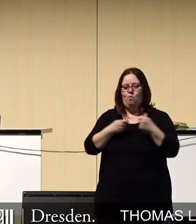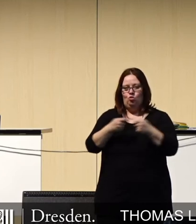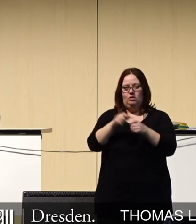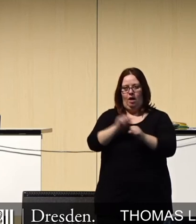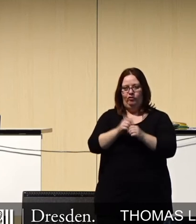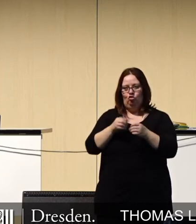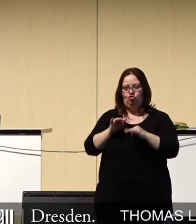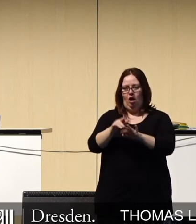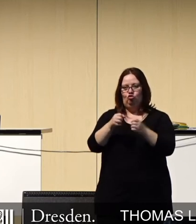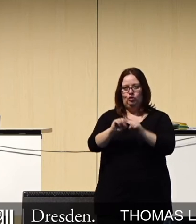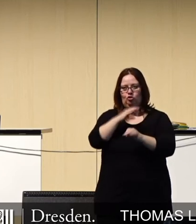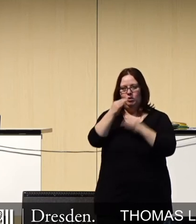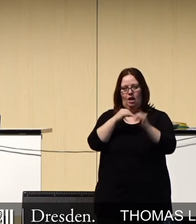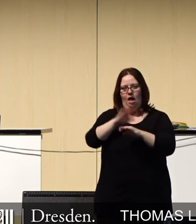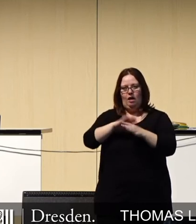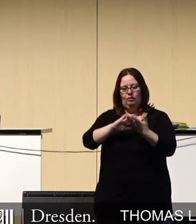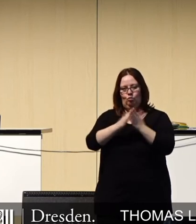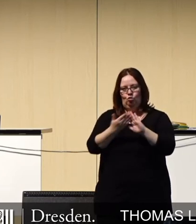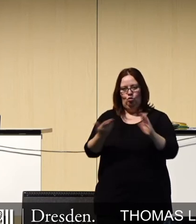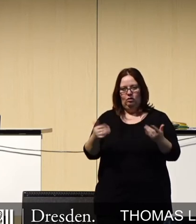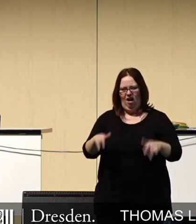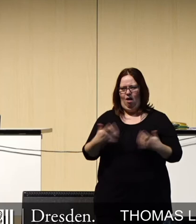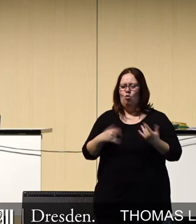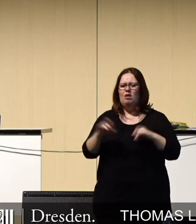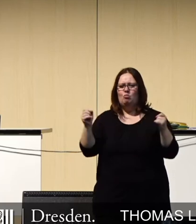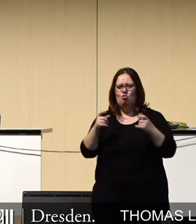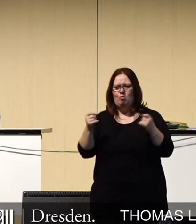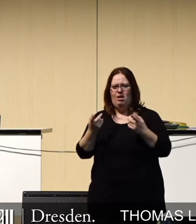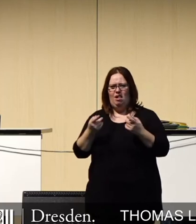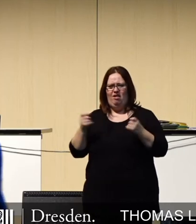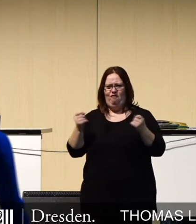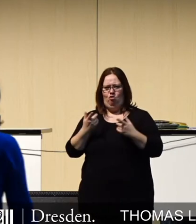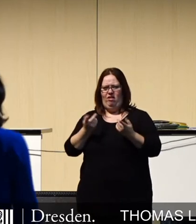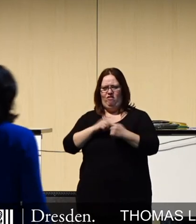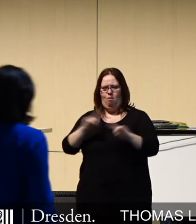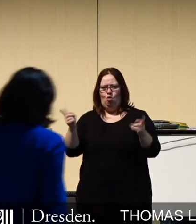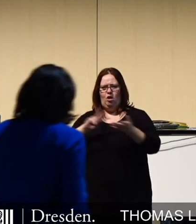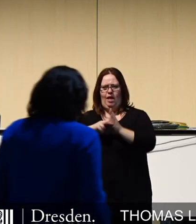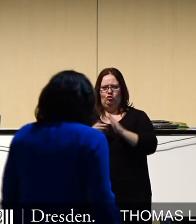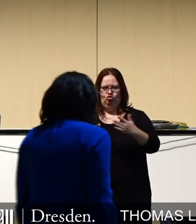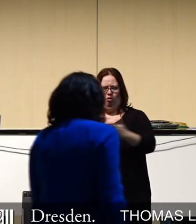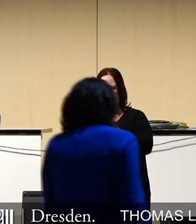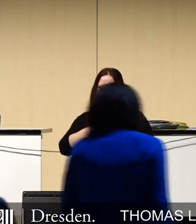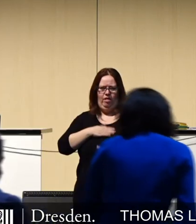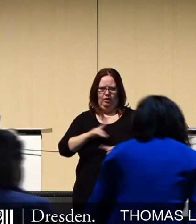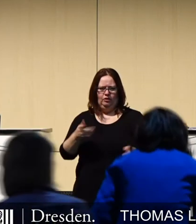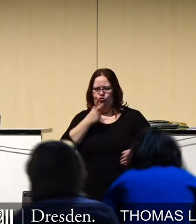Strahlenschutz. Ein grundsätzliches Mobilfunkverbot oder einen politisch motivierten Technologiestopp lehnen wir daher ab.